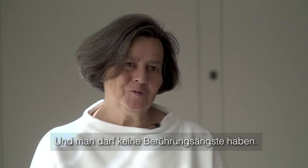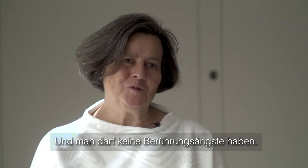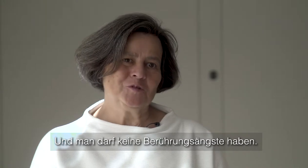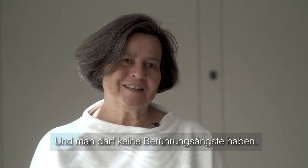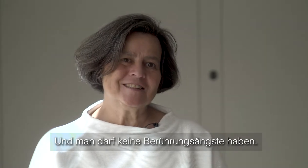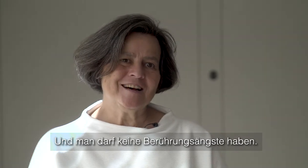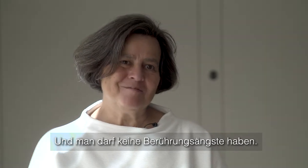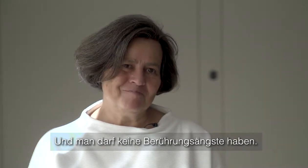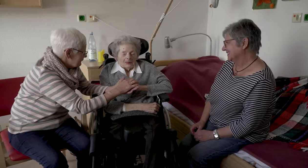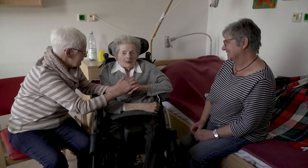Berührungsängste haben.